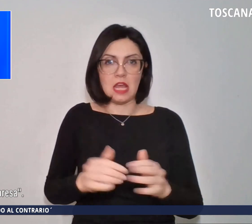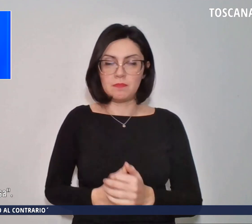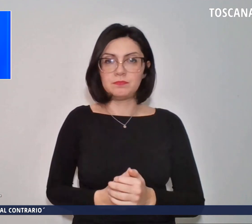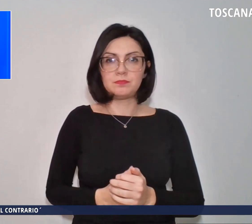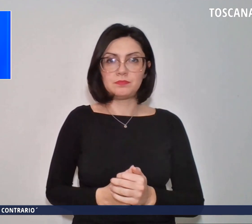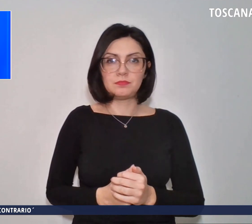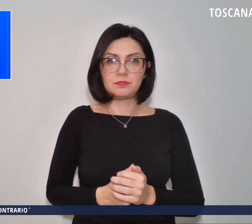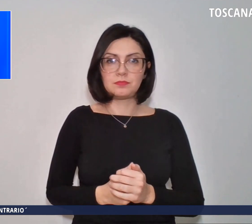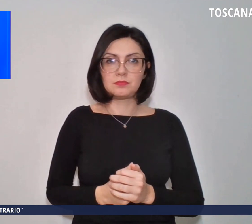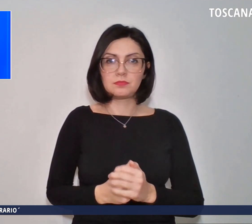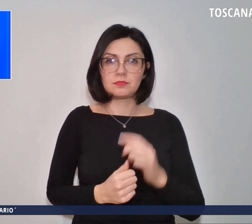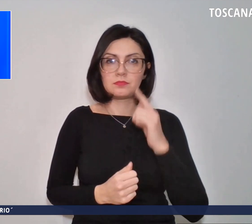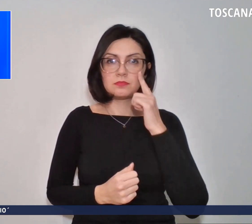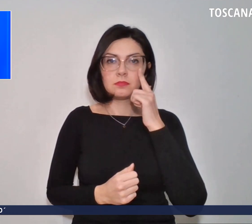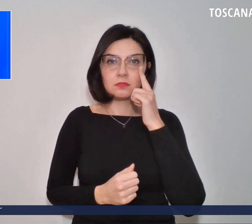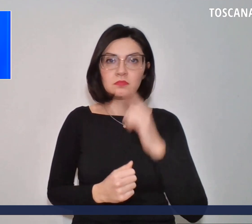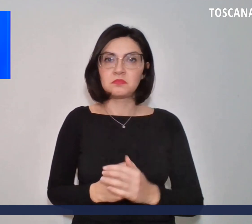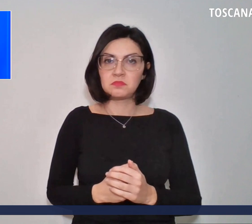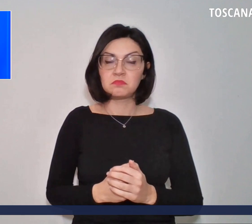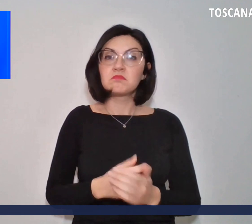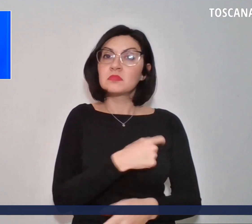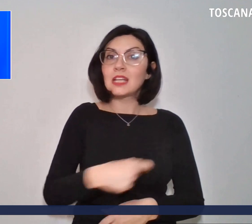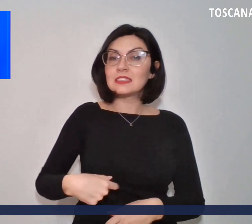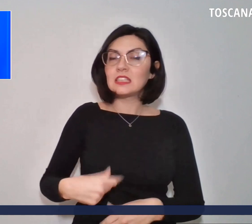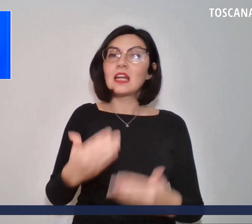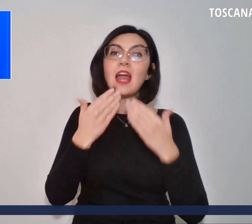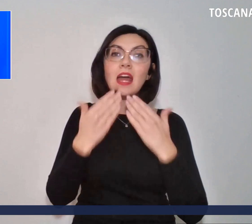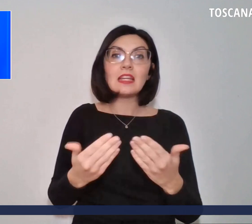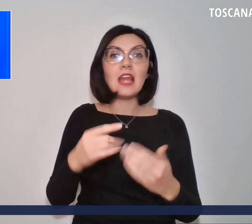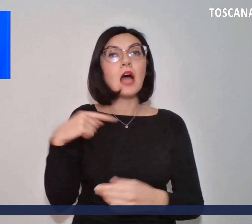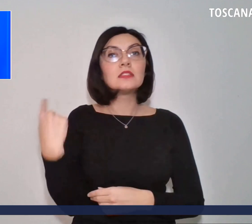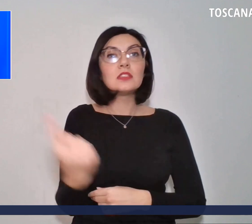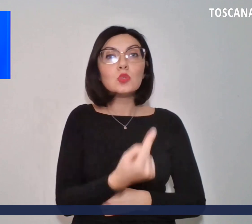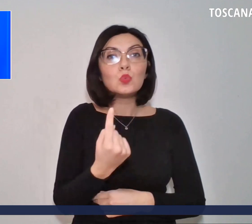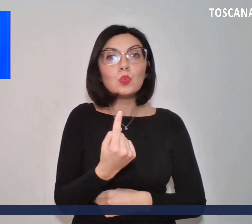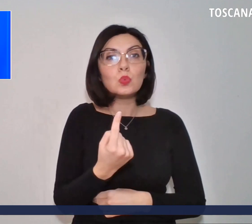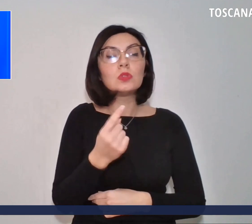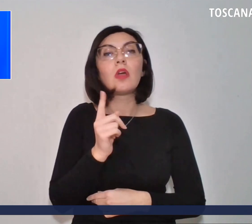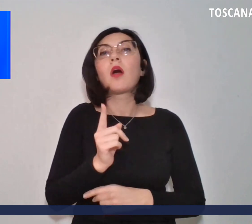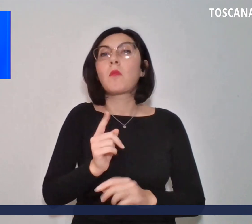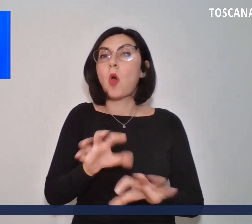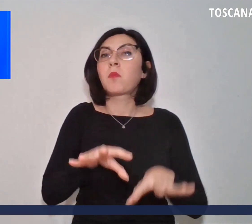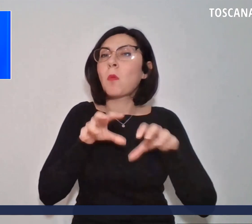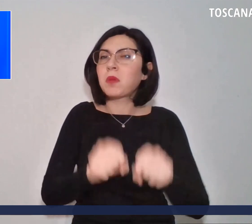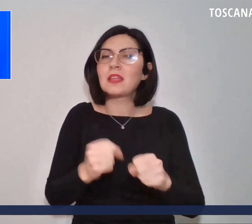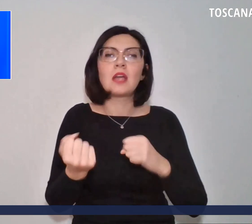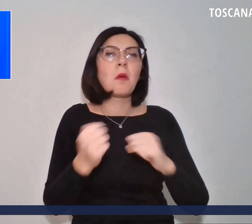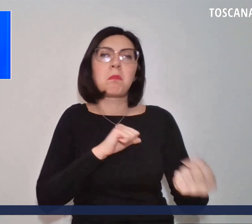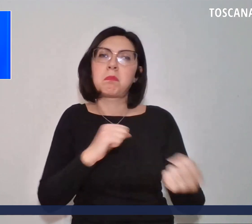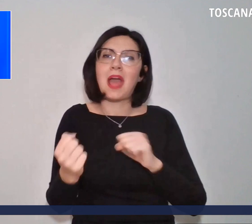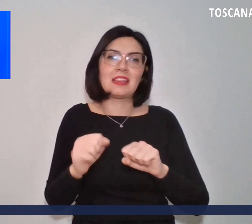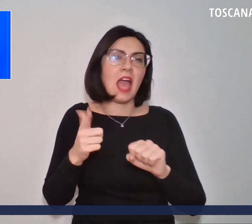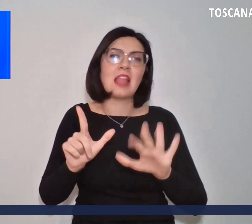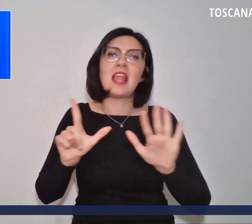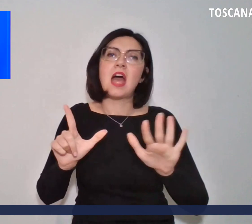La sindaca ringrazia tutti coloro che si sono impegnati in una battaglia lunga sette anni.